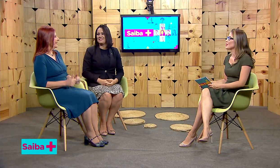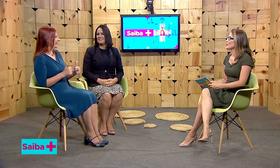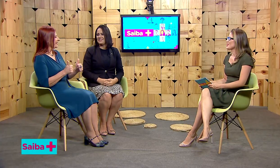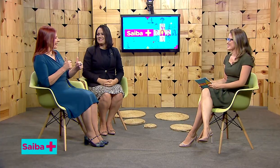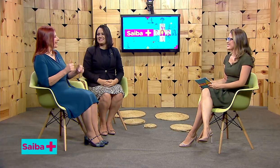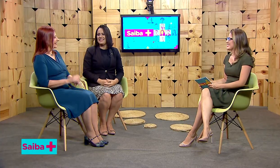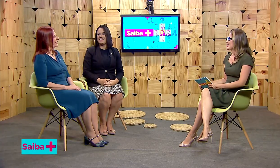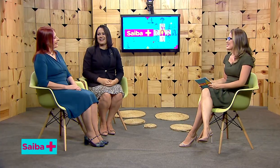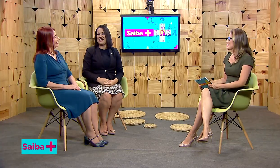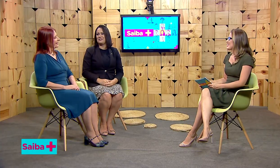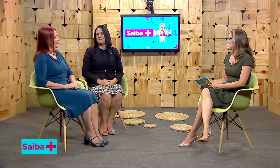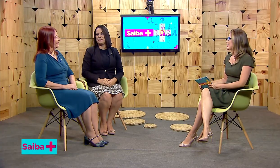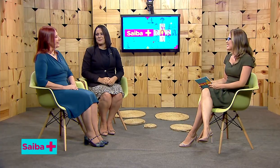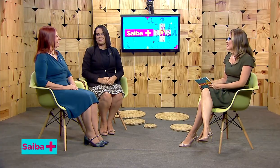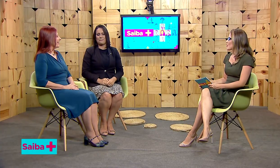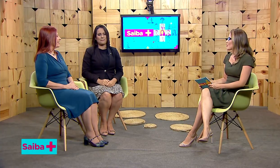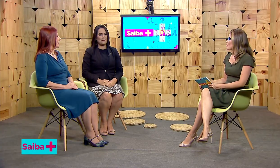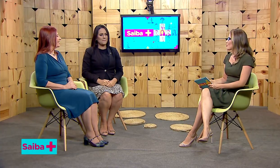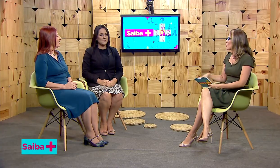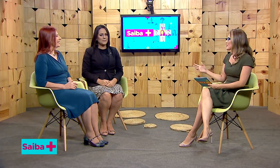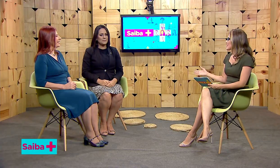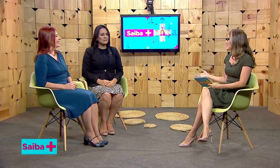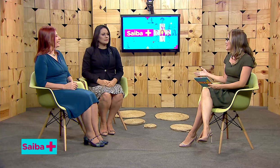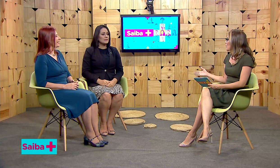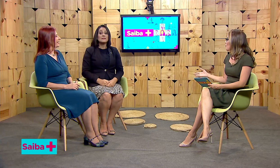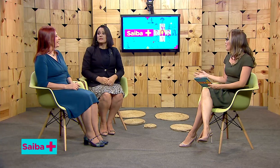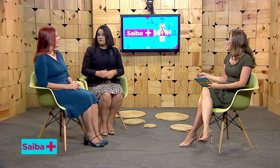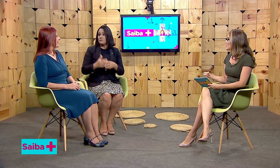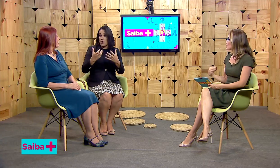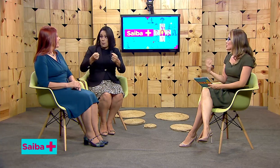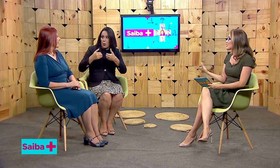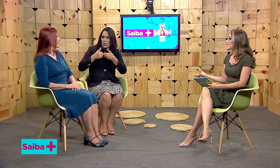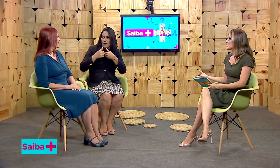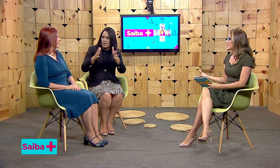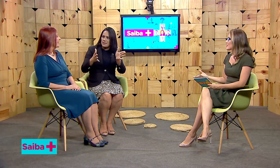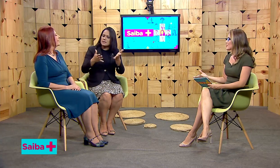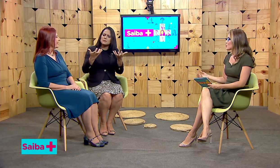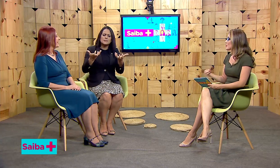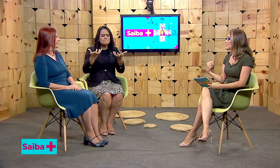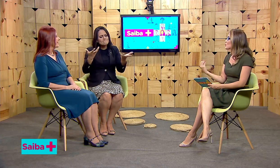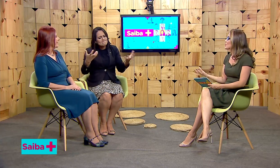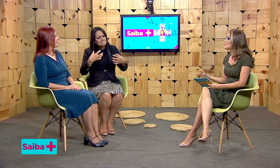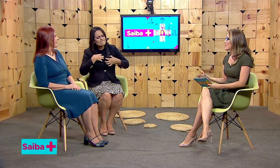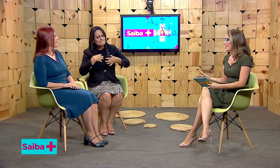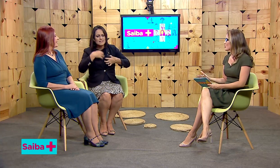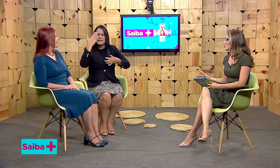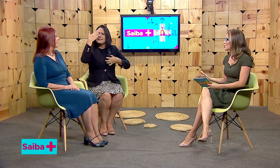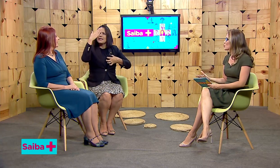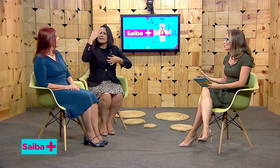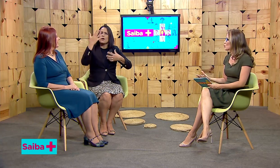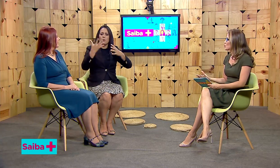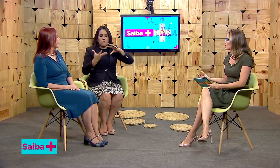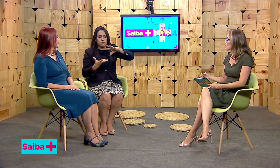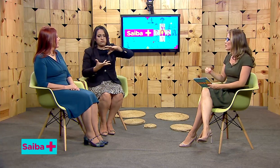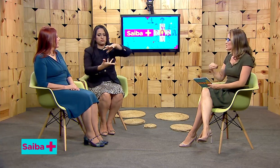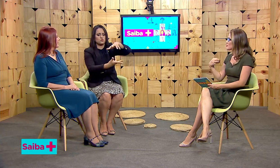Sim, claro. Vamos começar então, para a gente entender sobre esse universo dos surdos. São quantas